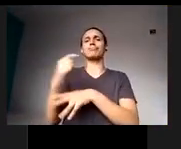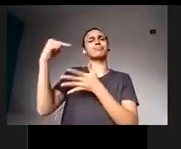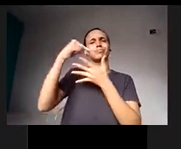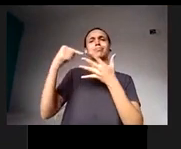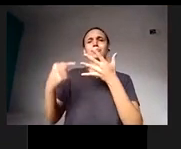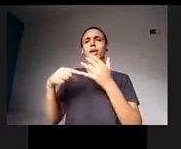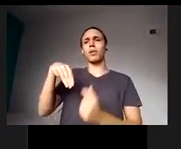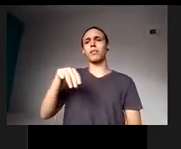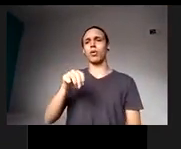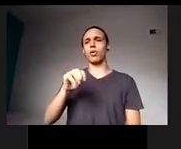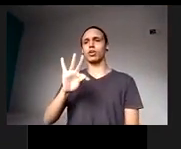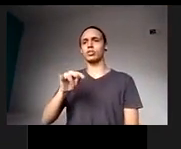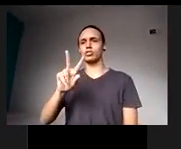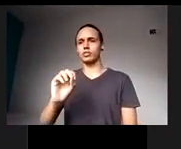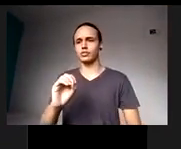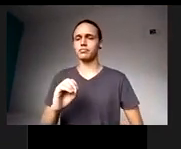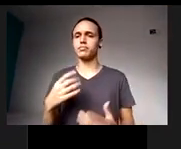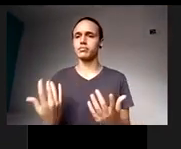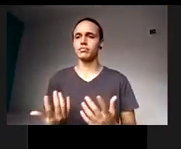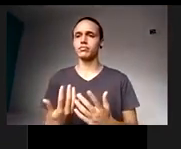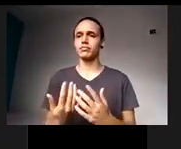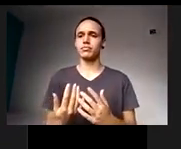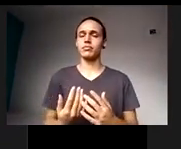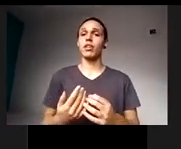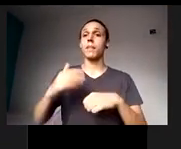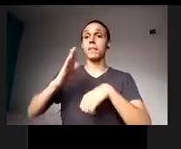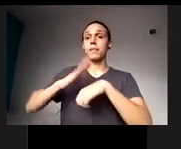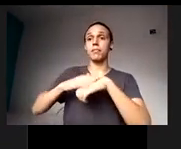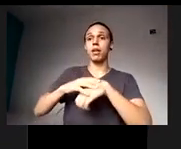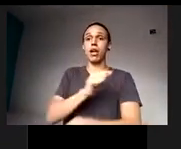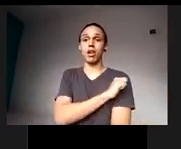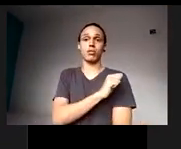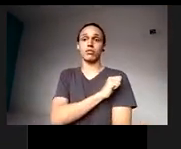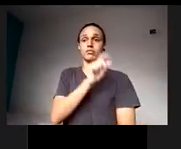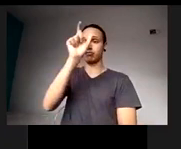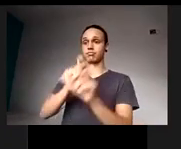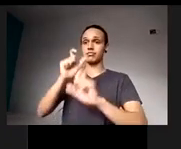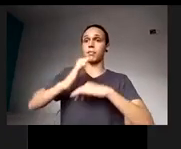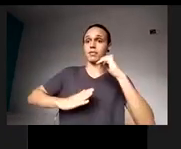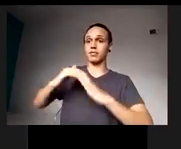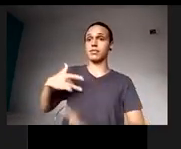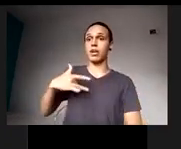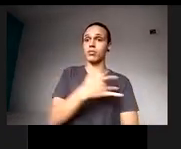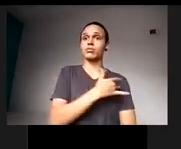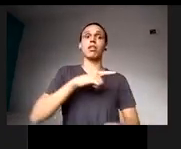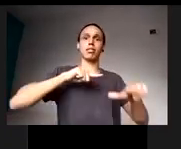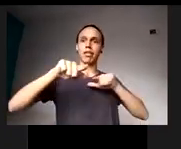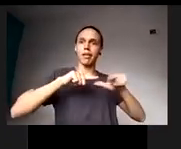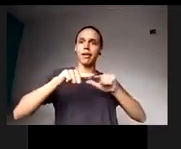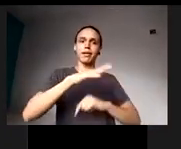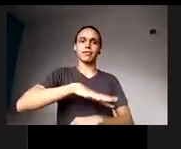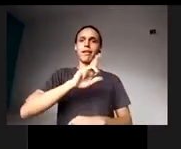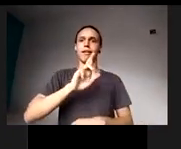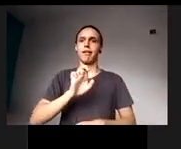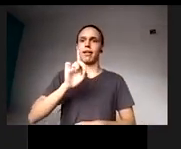dificuldades aí dos próprios alunos que são profissionais de saúde, estavam trabalhando diretamente na rede, dificuldades